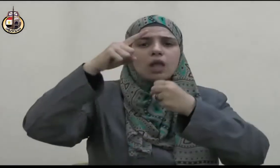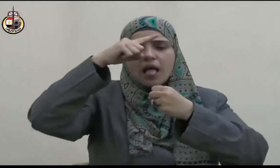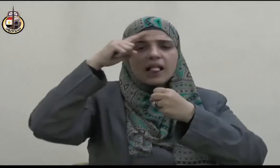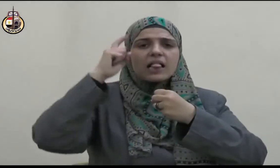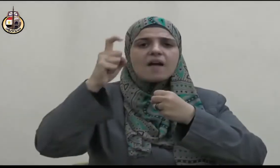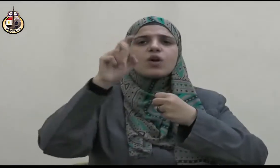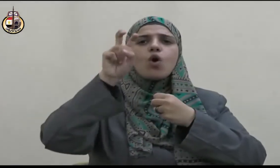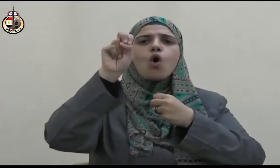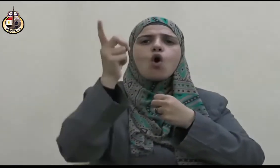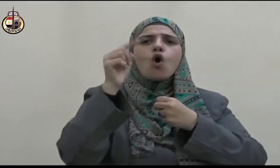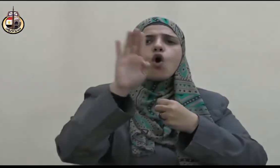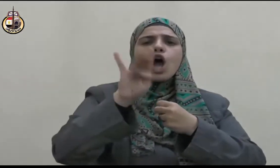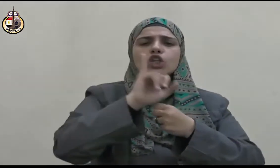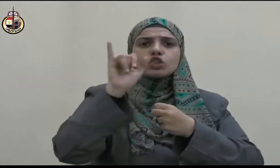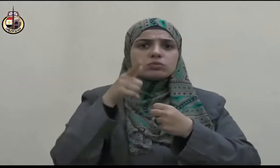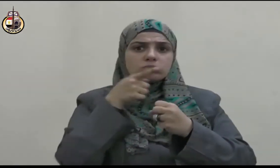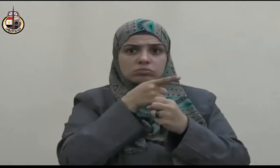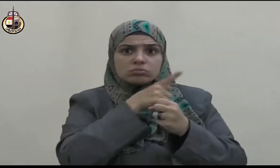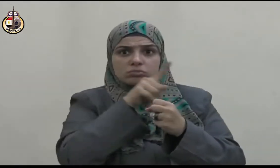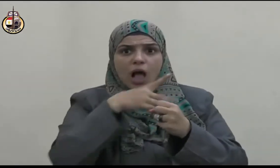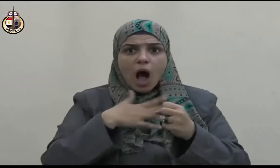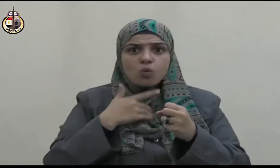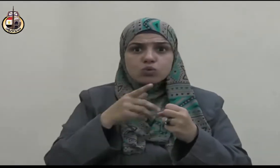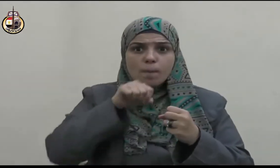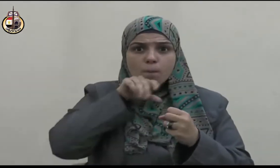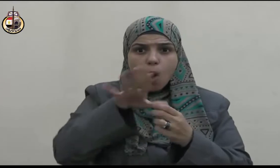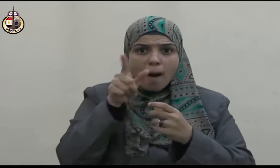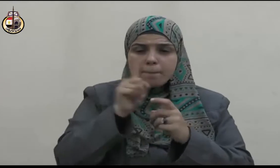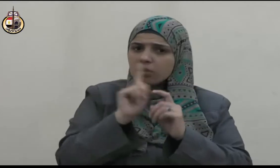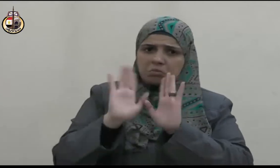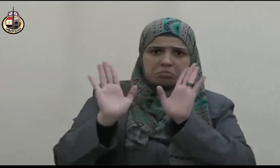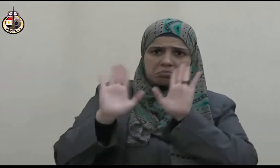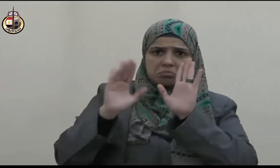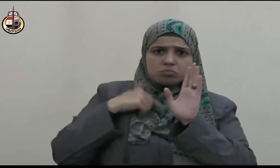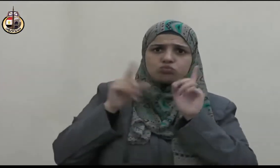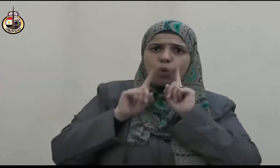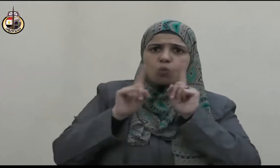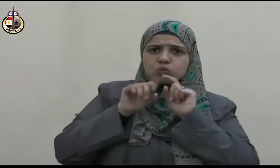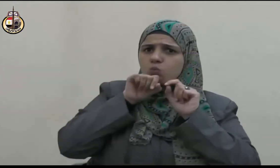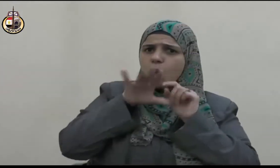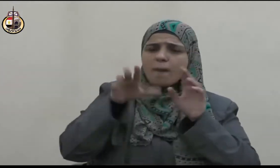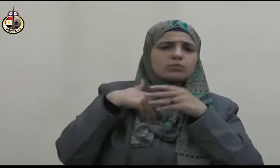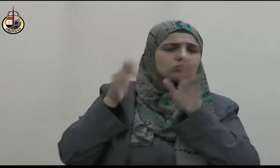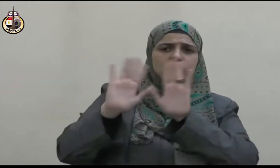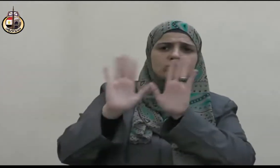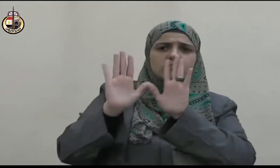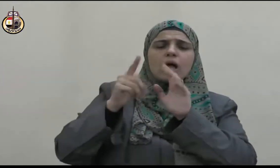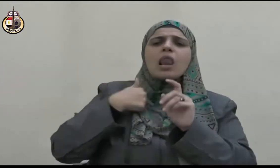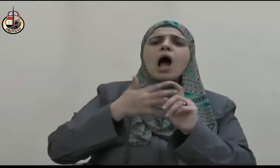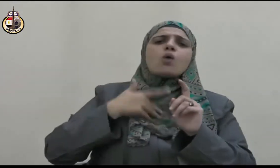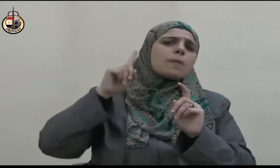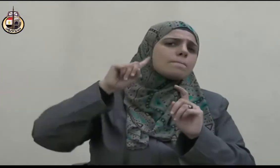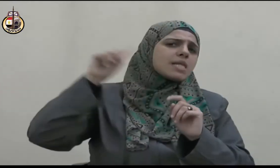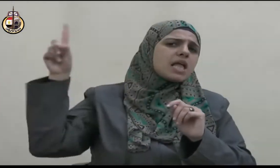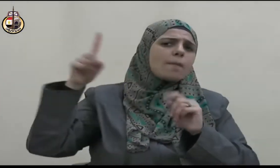أزواجه حياة طيبة تجلت فيها كل مظاهر المودة والرحمة